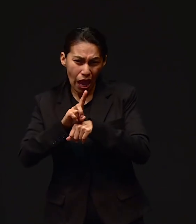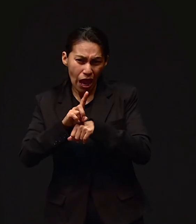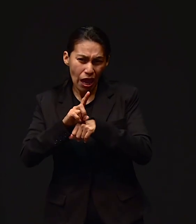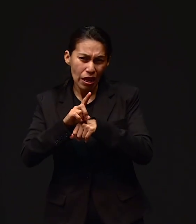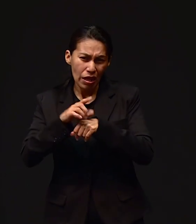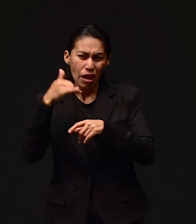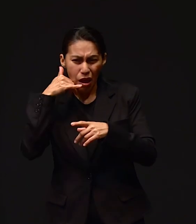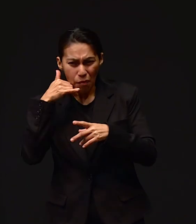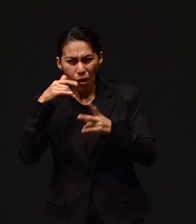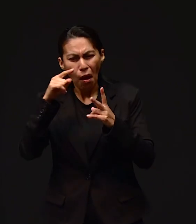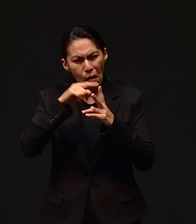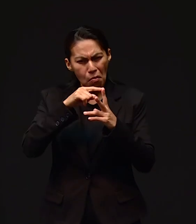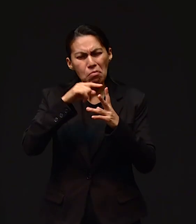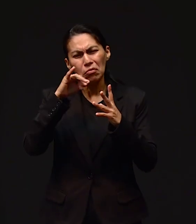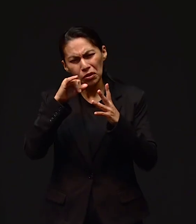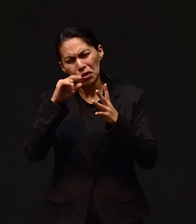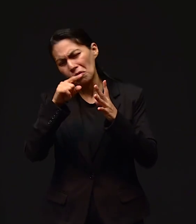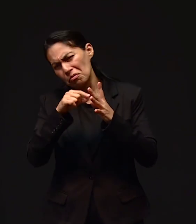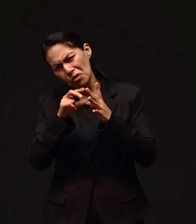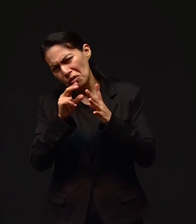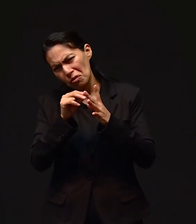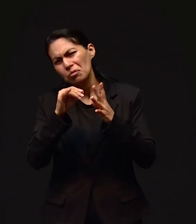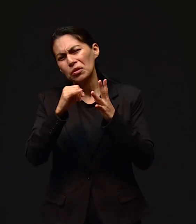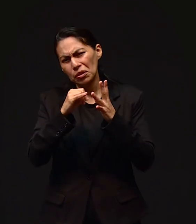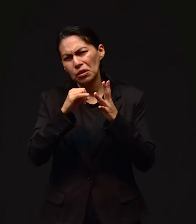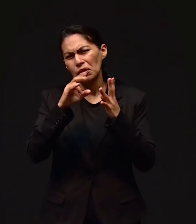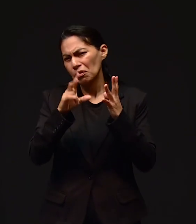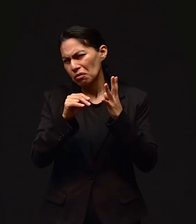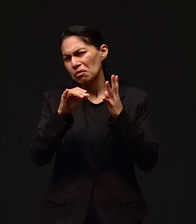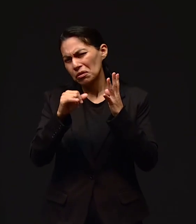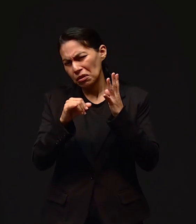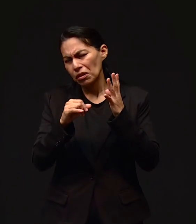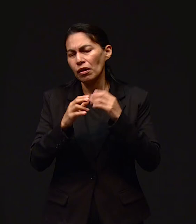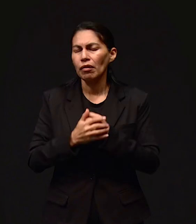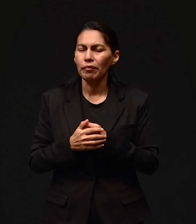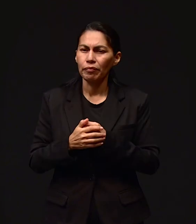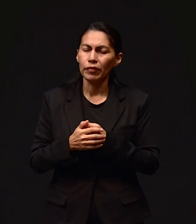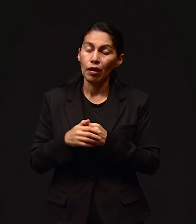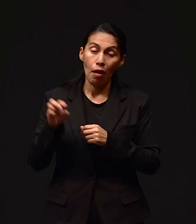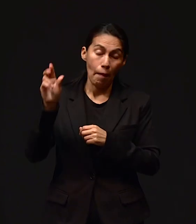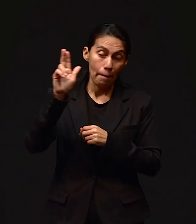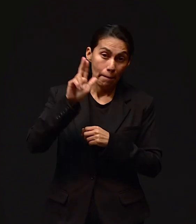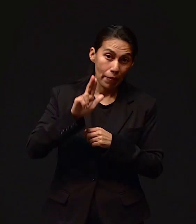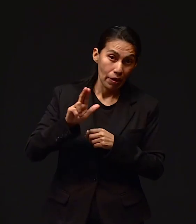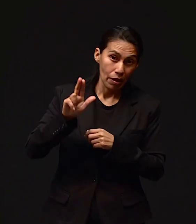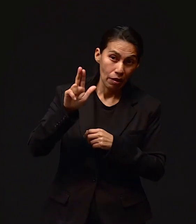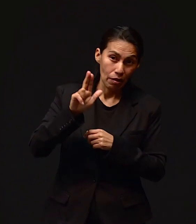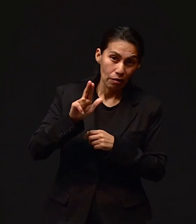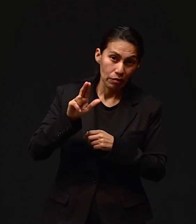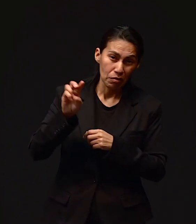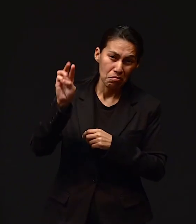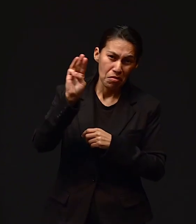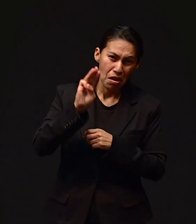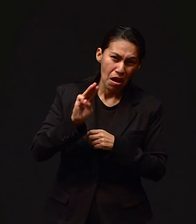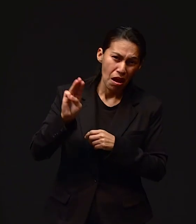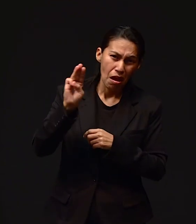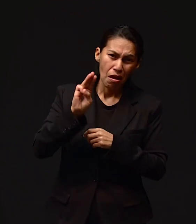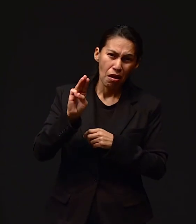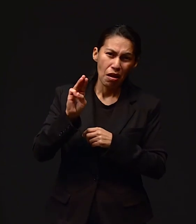hemos conseguido, si lo encontramos o no. Y así es que para el miércoles ellos llamaron y nada.